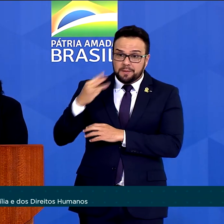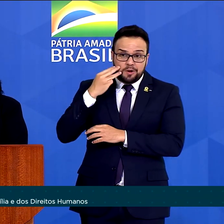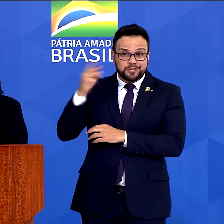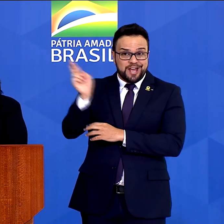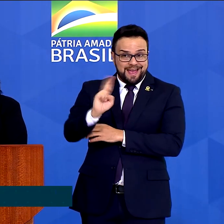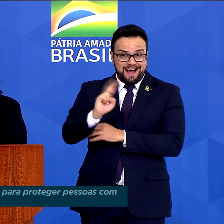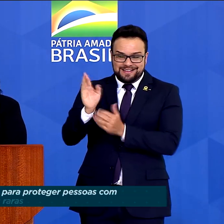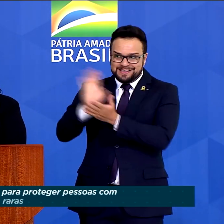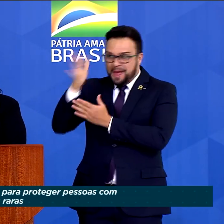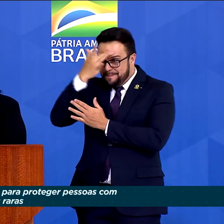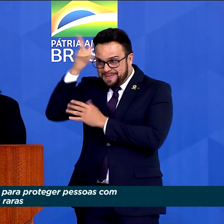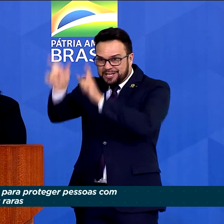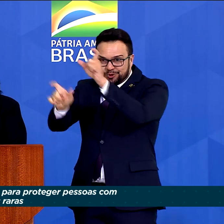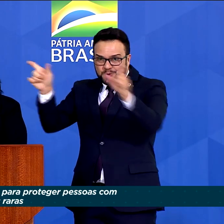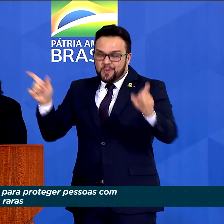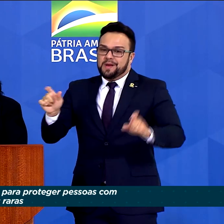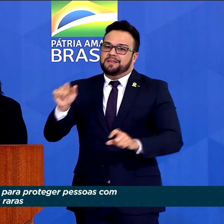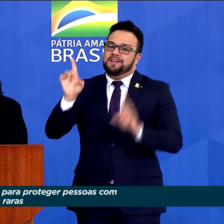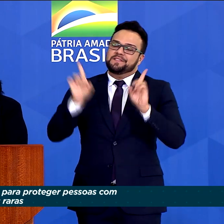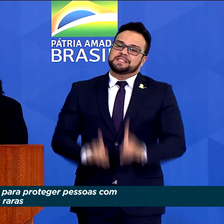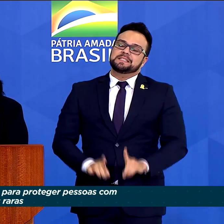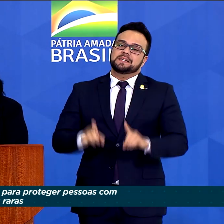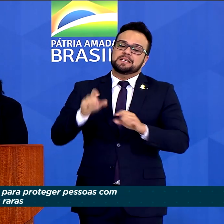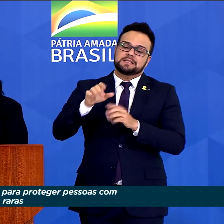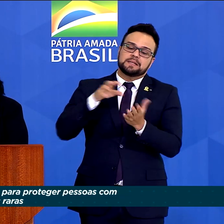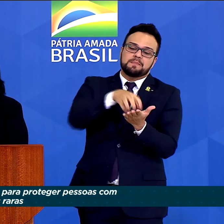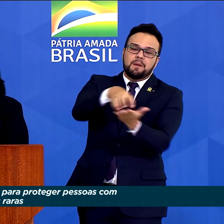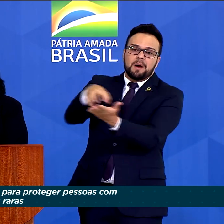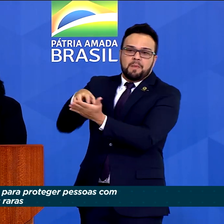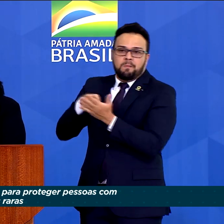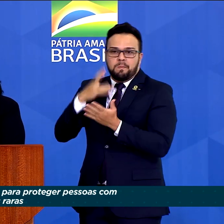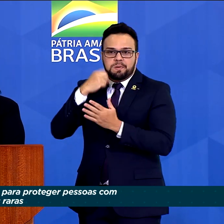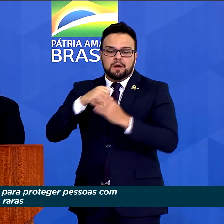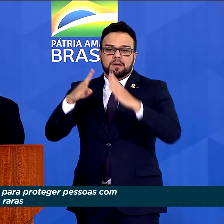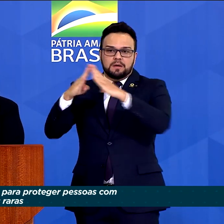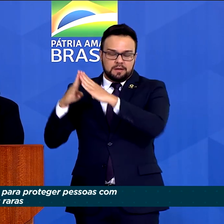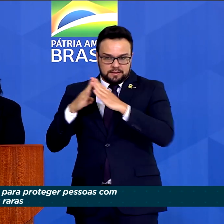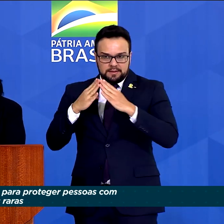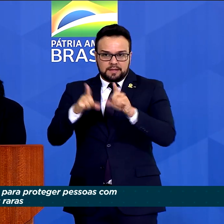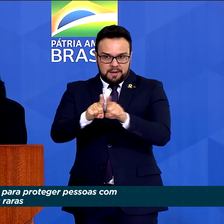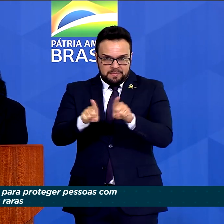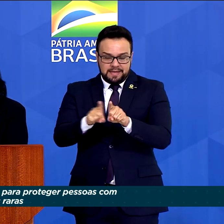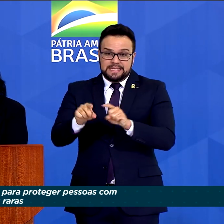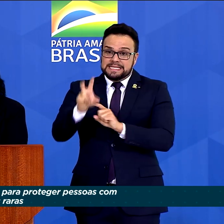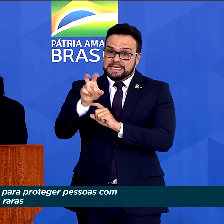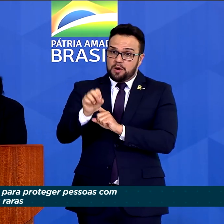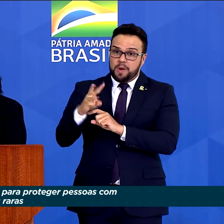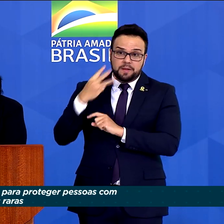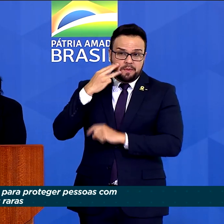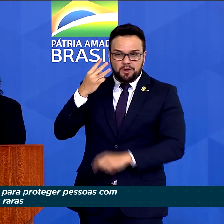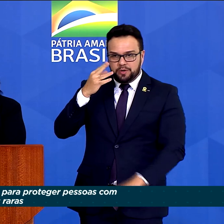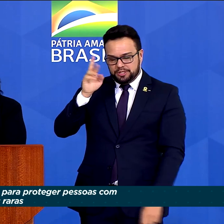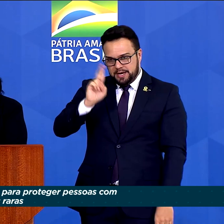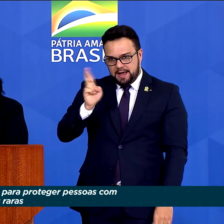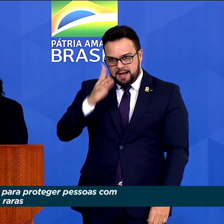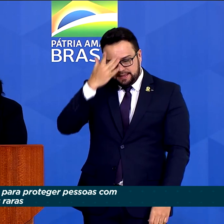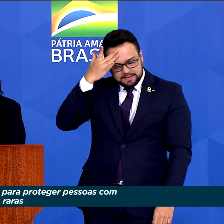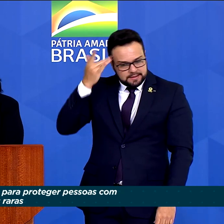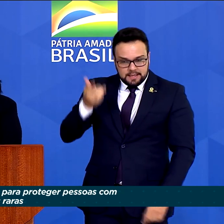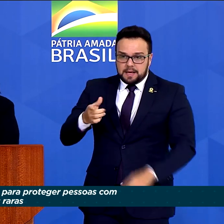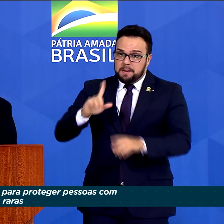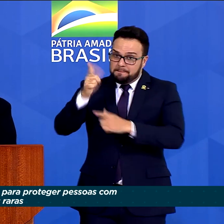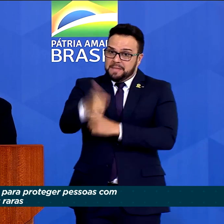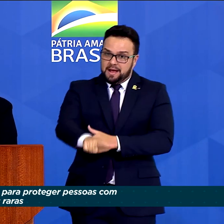a pessoas com deficiência, unidades de acolhimento, centro, dias e similares. 50 milhões de reais, tem mais.